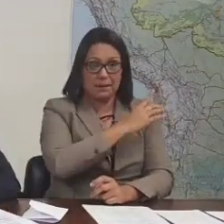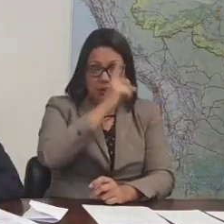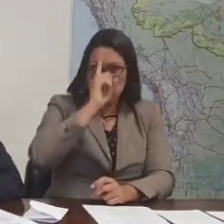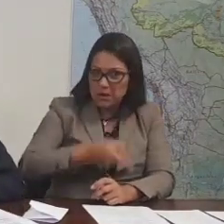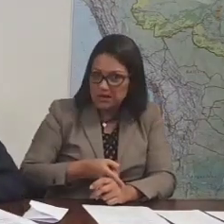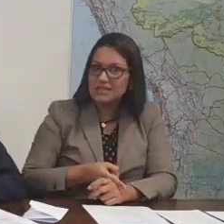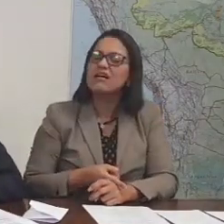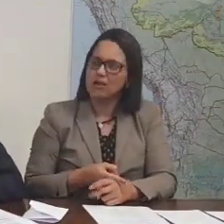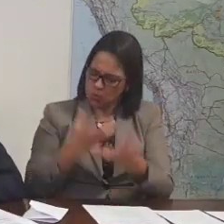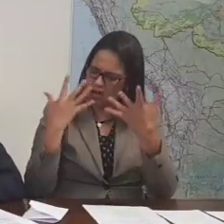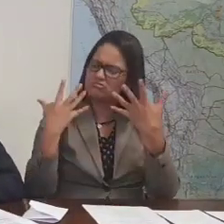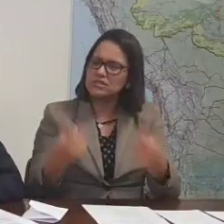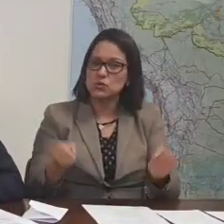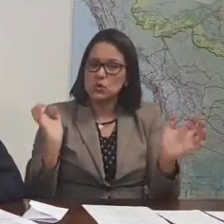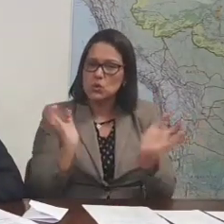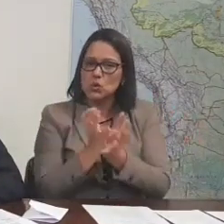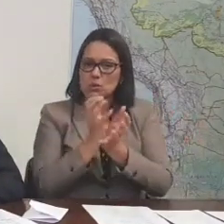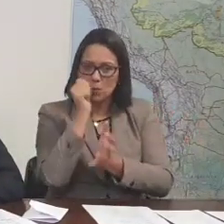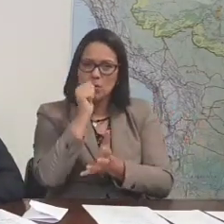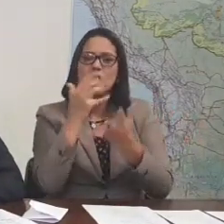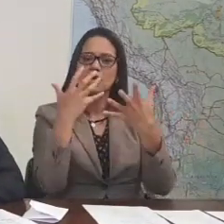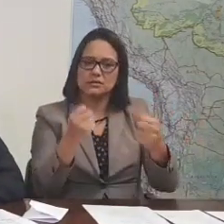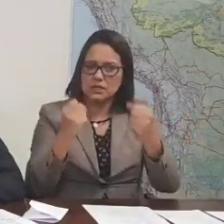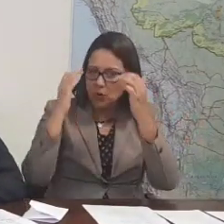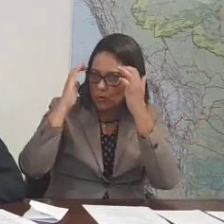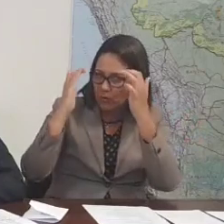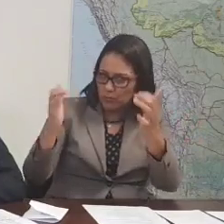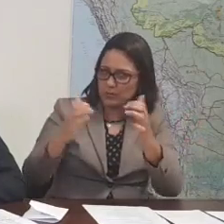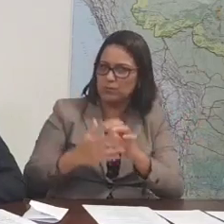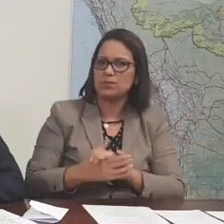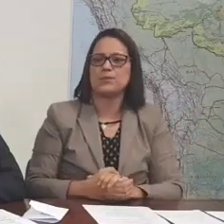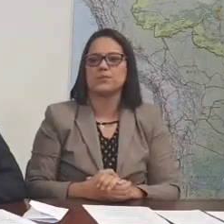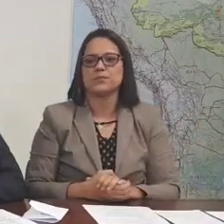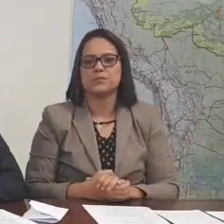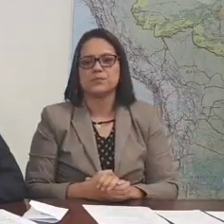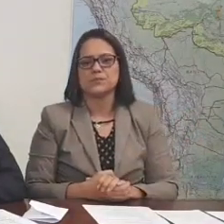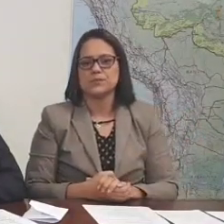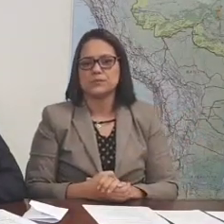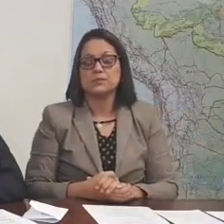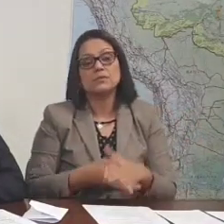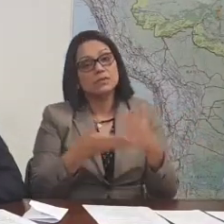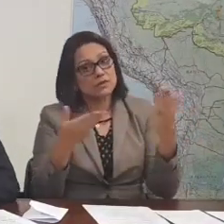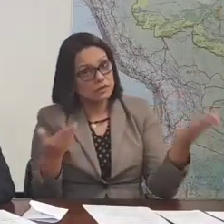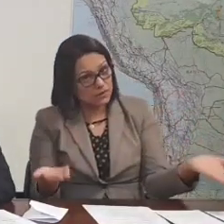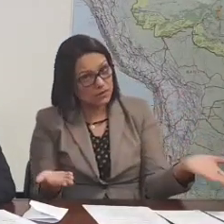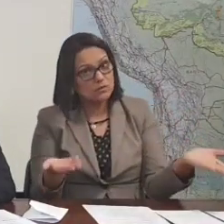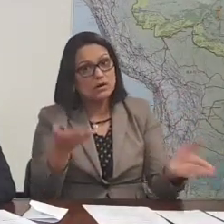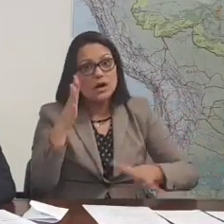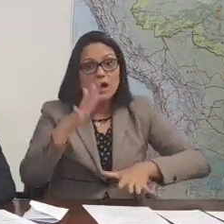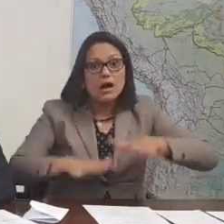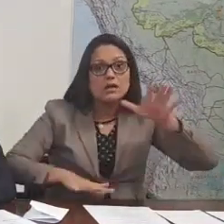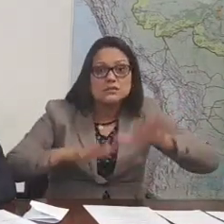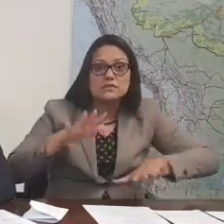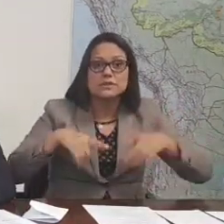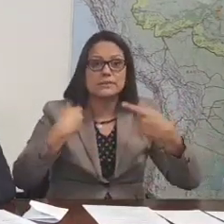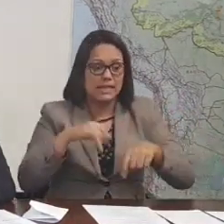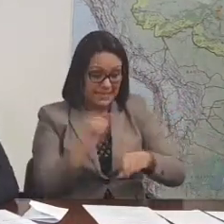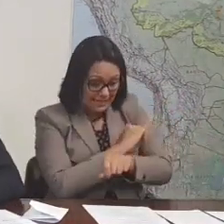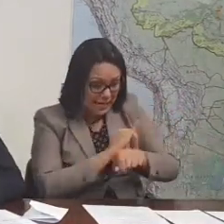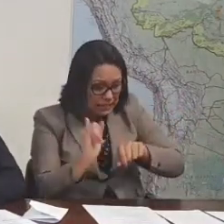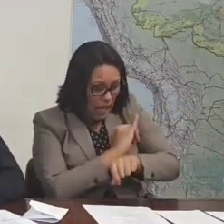obedecemos. Aqui é o time feminino que obedece. Então, presidente, é isso. Às vezes, a gente tem que mudar de